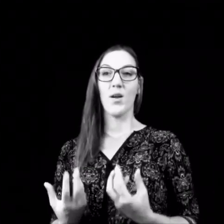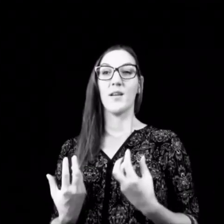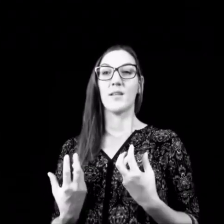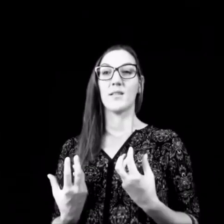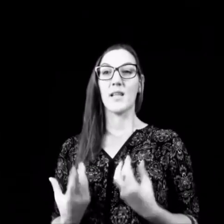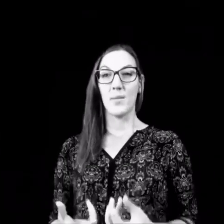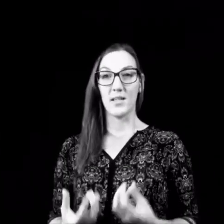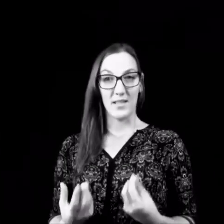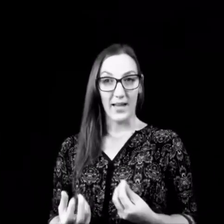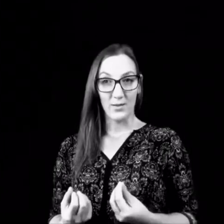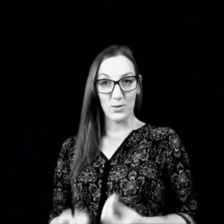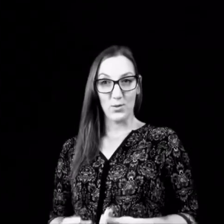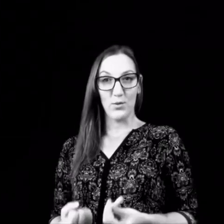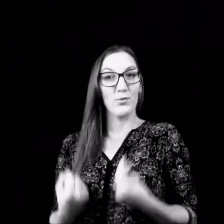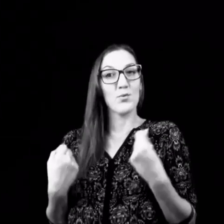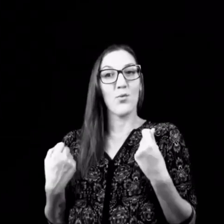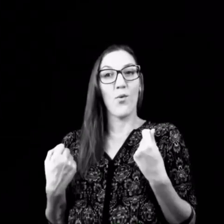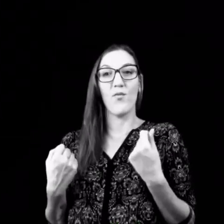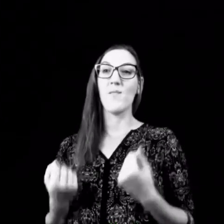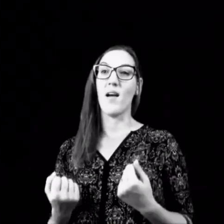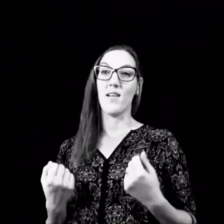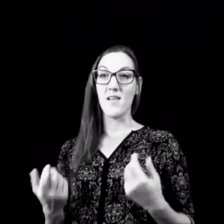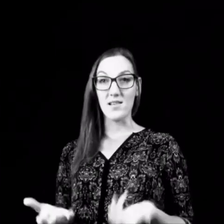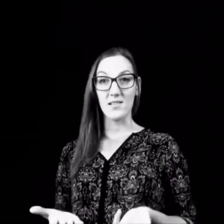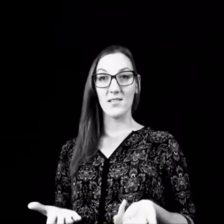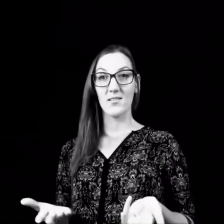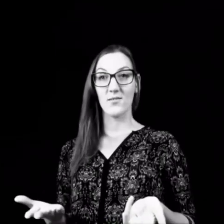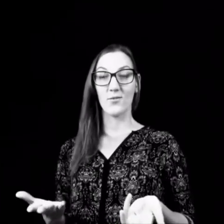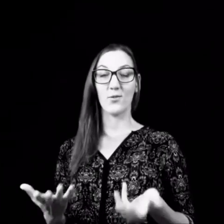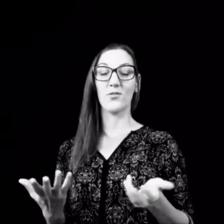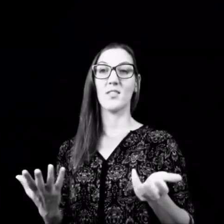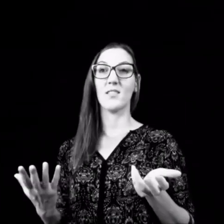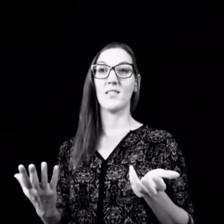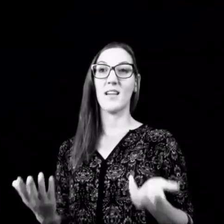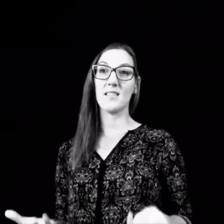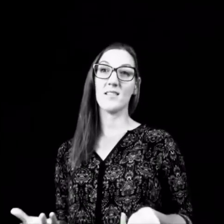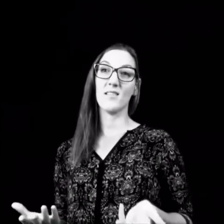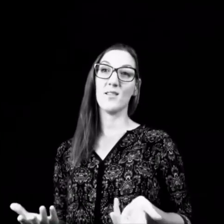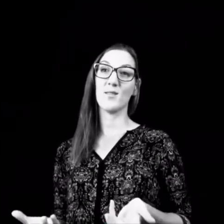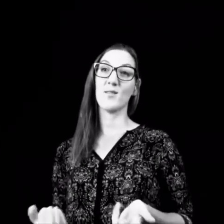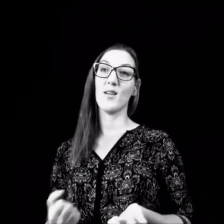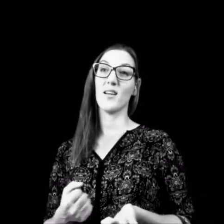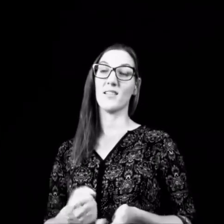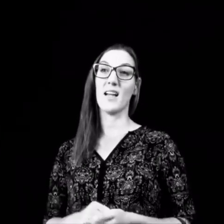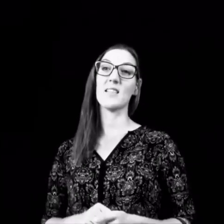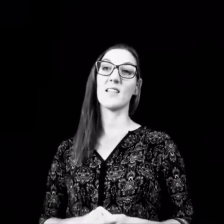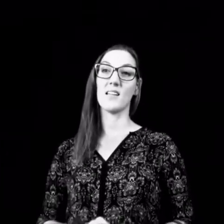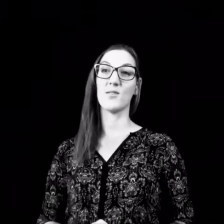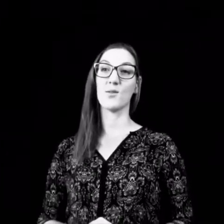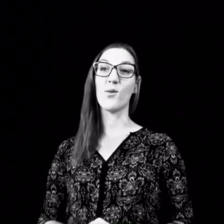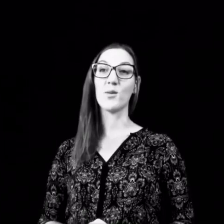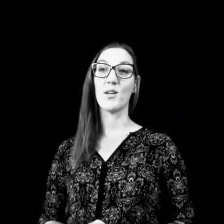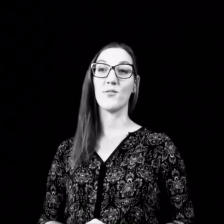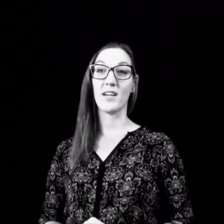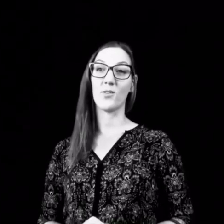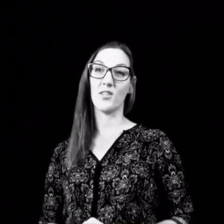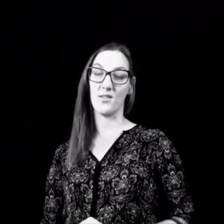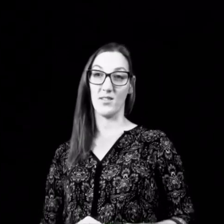selber sein zu dürfen, so wie man ist. Und das ist ein ganz, ganz großer Faktor, der uns